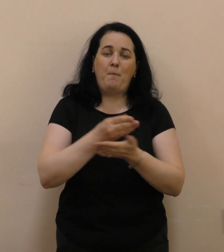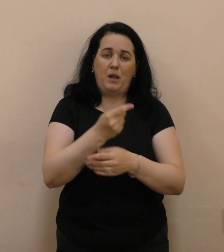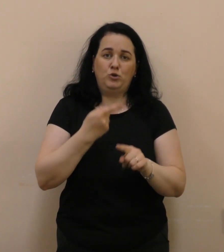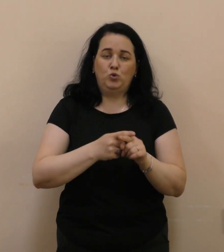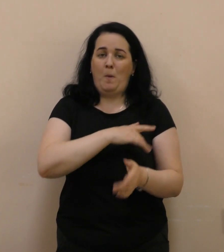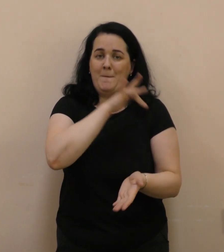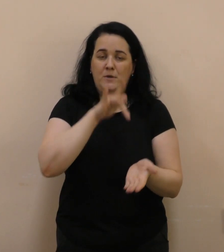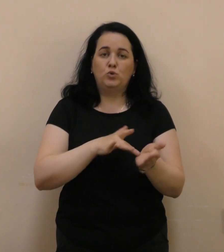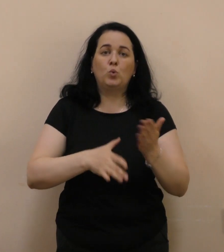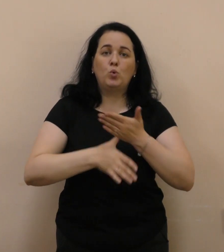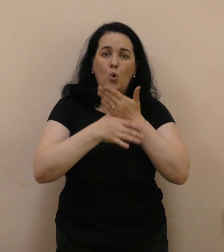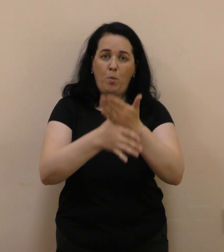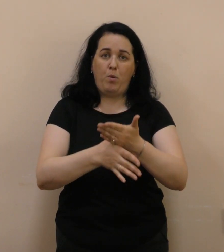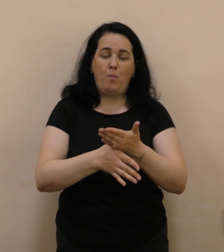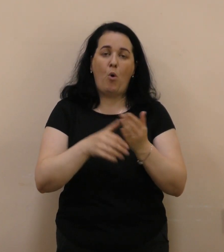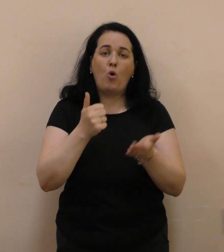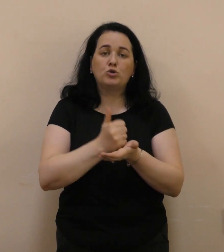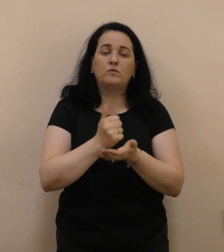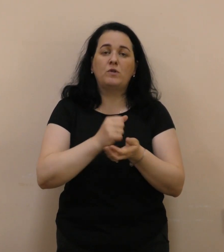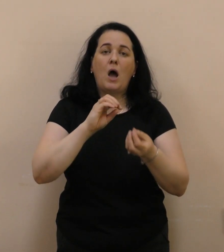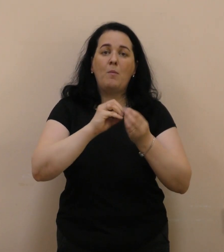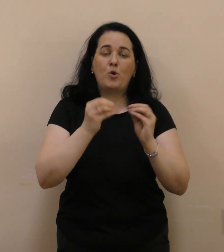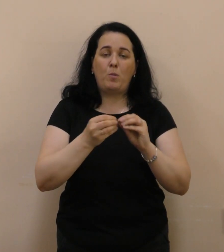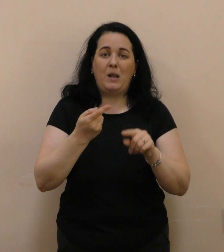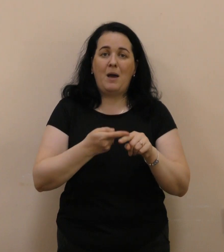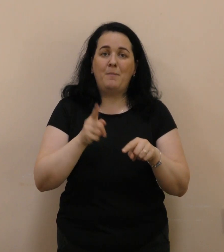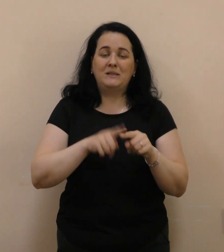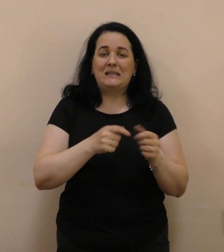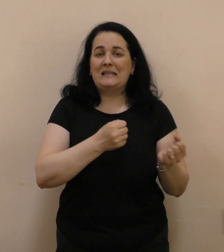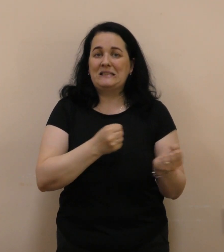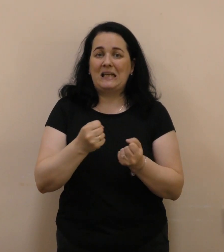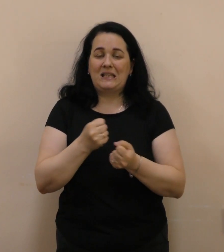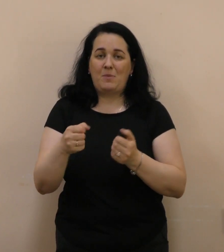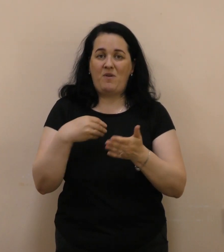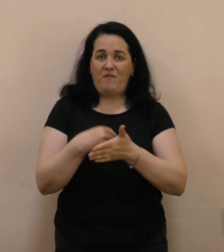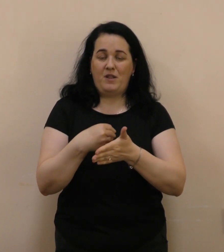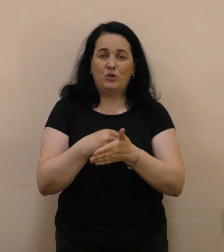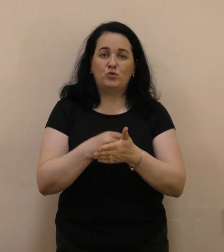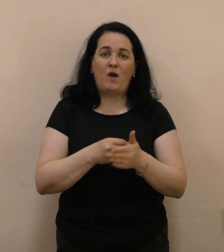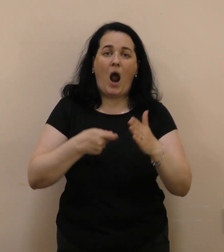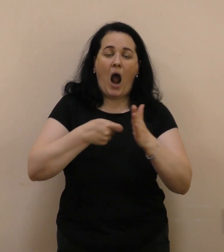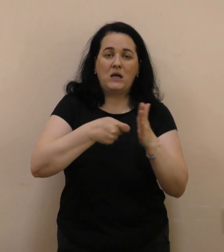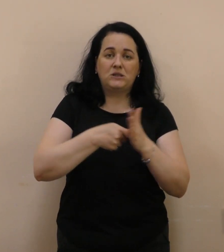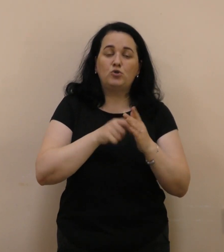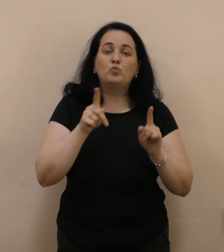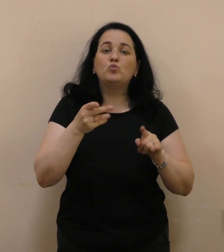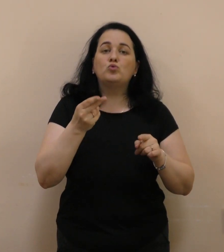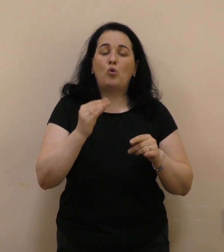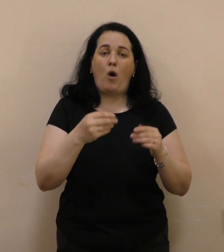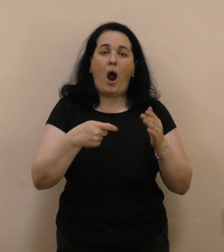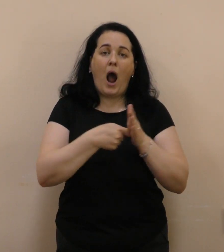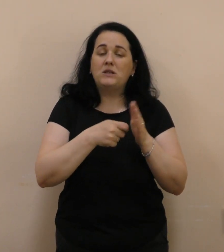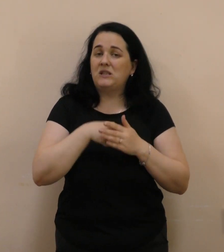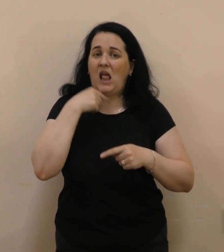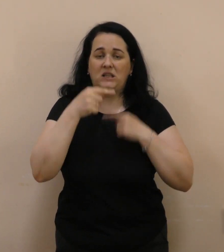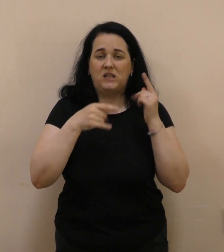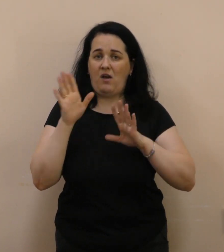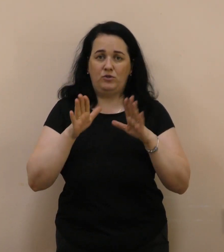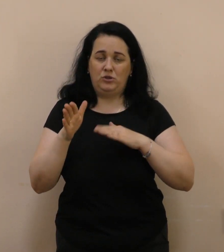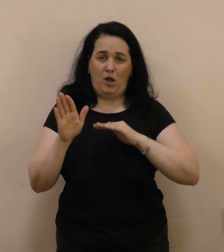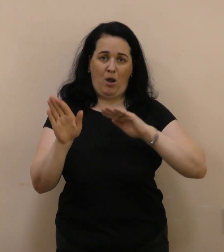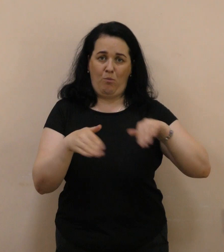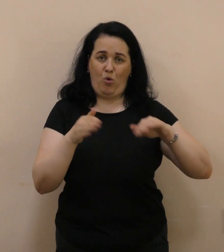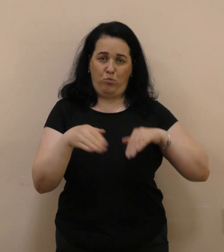міську допомогу. Основна проблема – це затримка фінансування казначейства, тому що казначейство не завжди пропускає